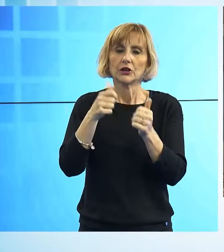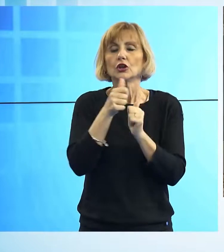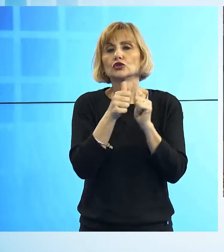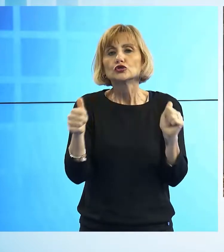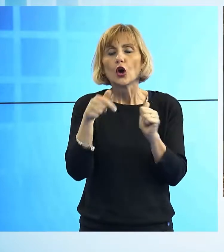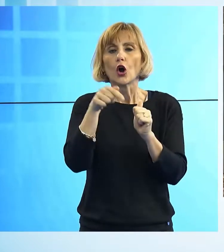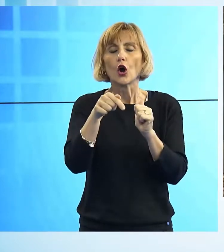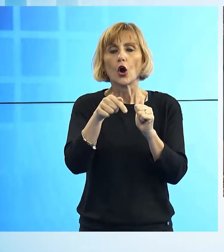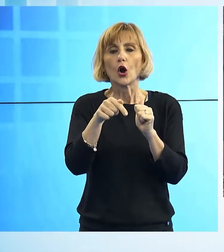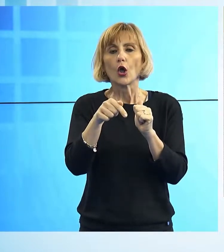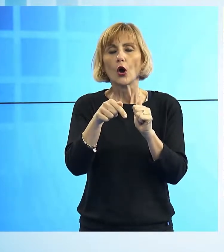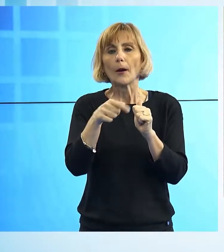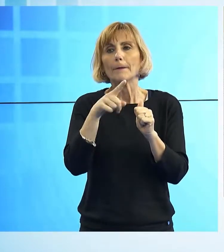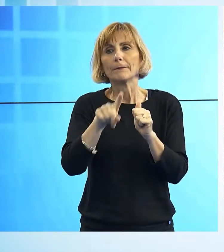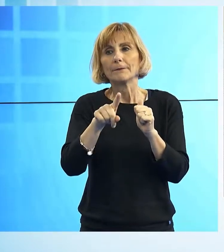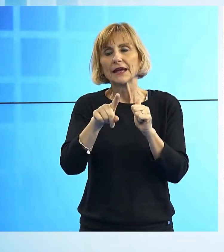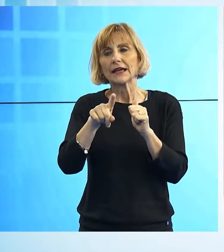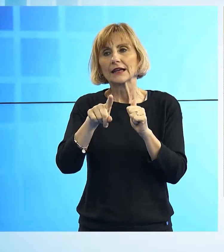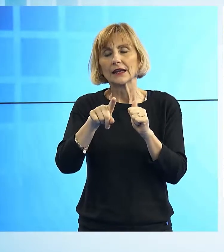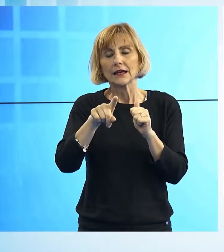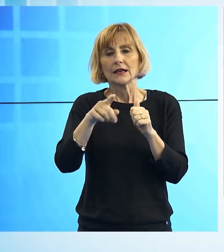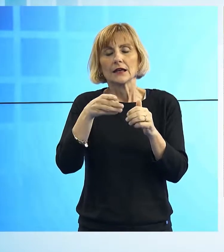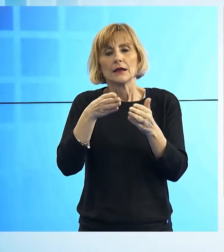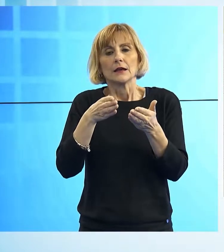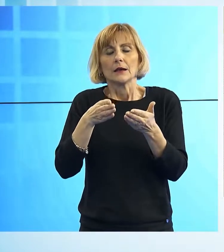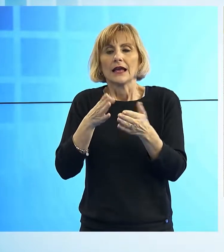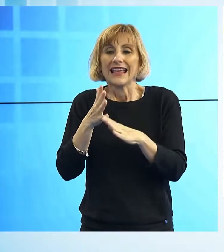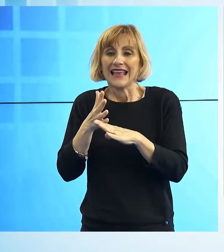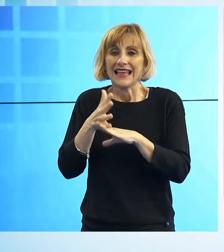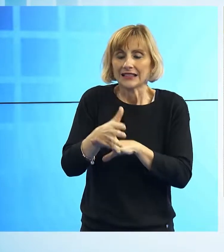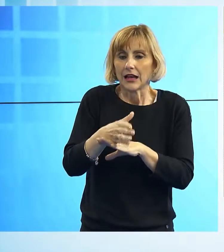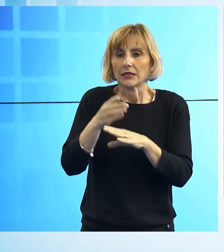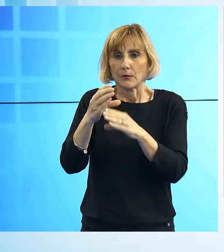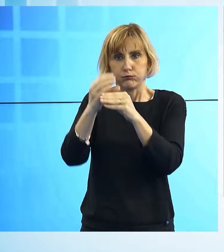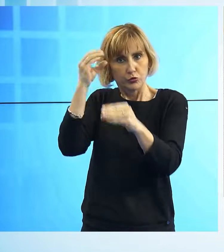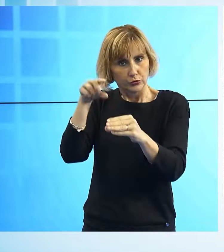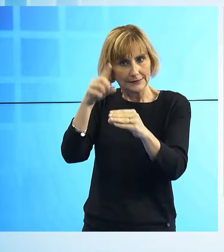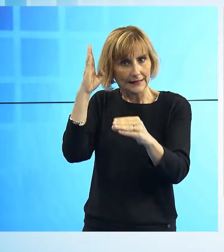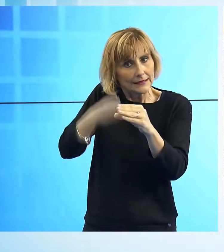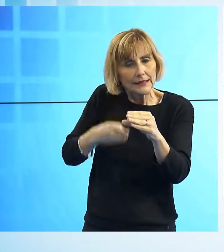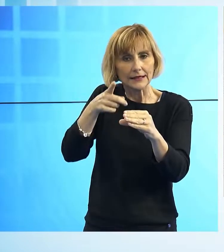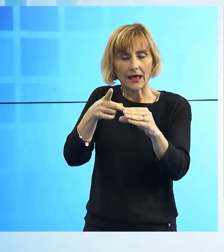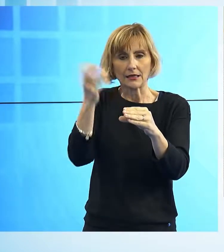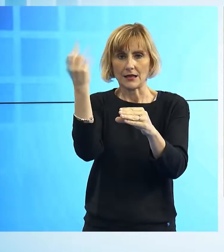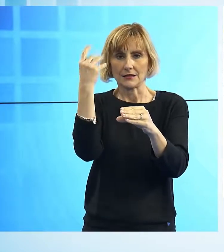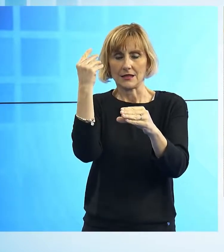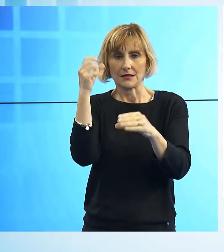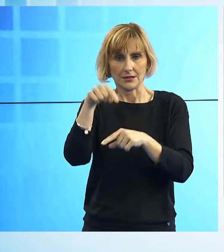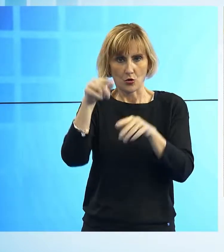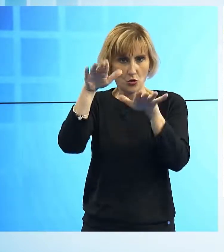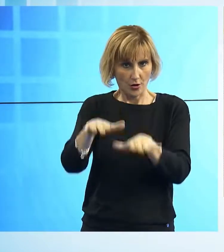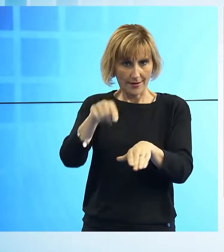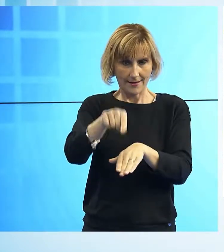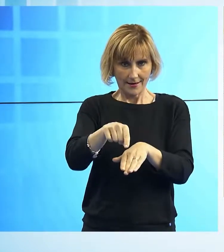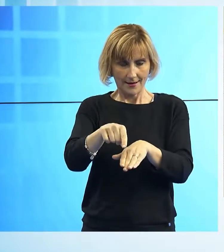il terminal bus che allora verrà garantito l'entrata diretta dei bus davanti alla stazione e quindi